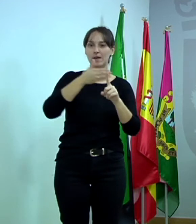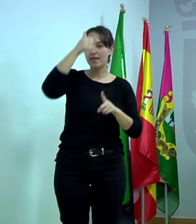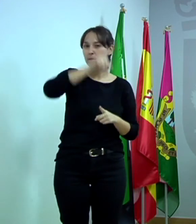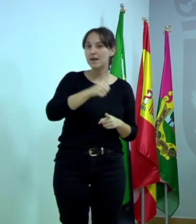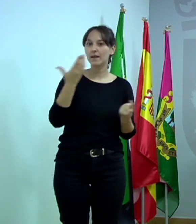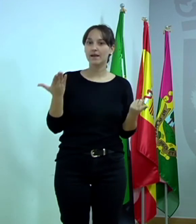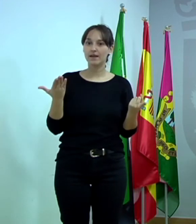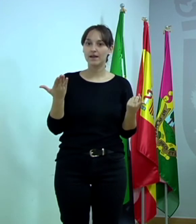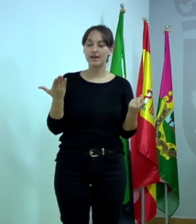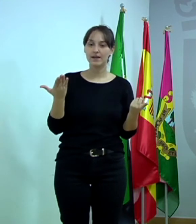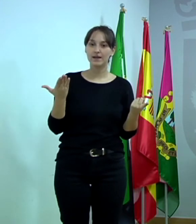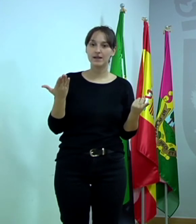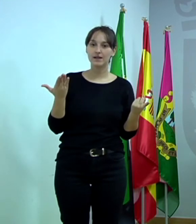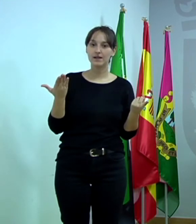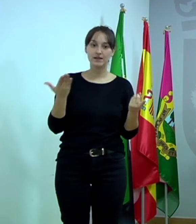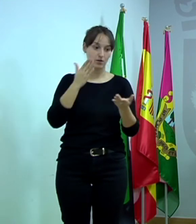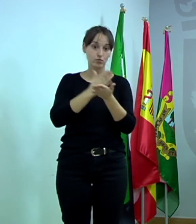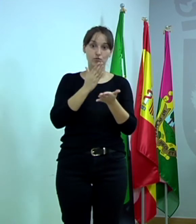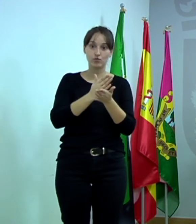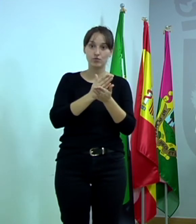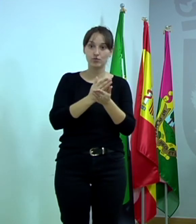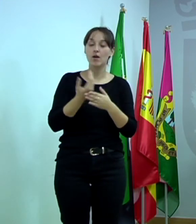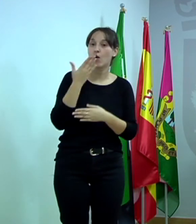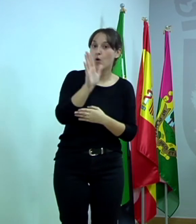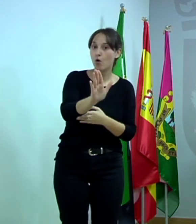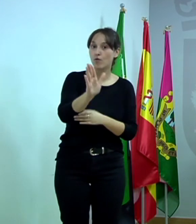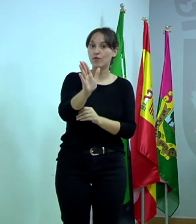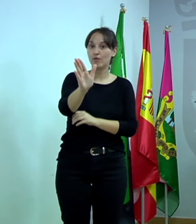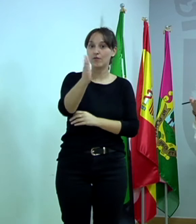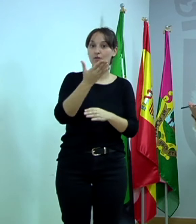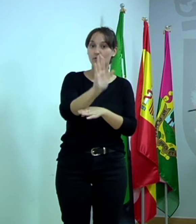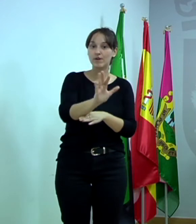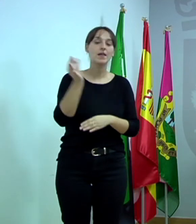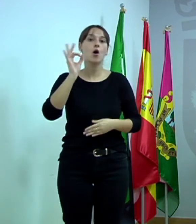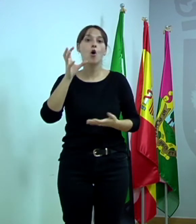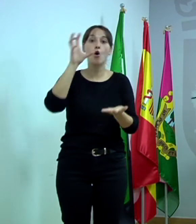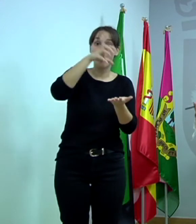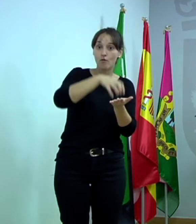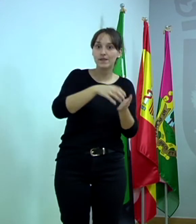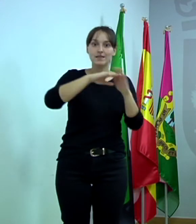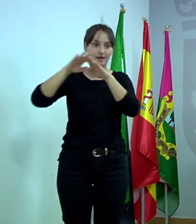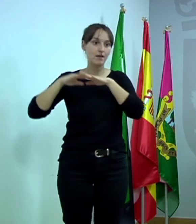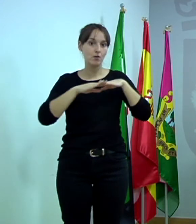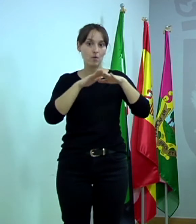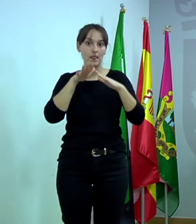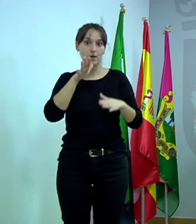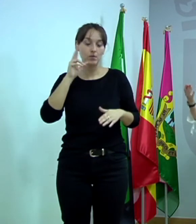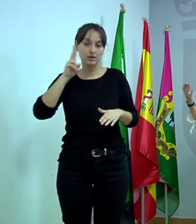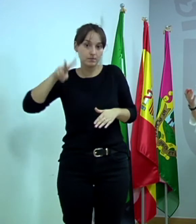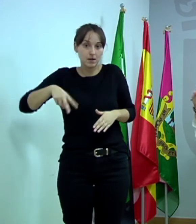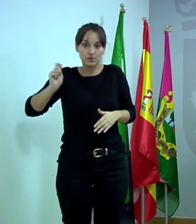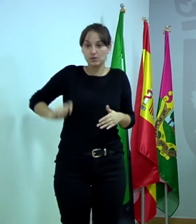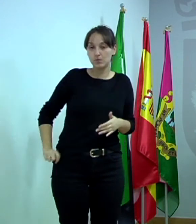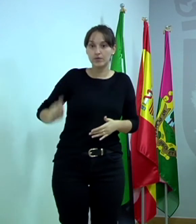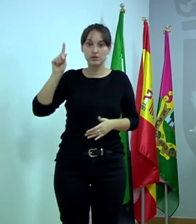expertas en igualdad. O la oficina de igualdad, que también son las que van a dar esa formación a la ciudadanía, como